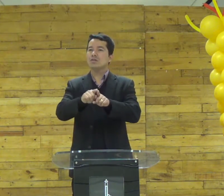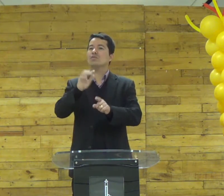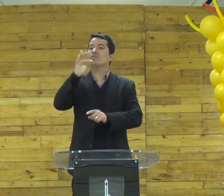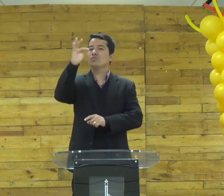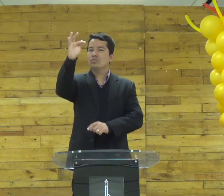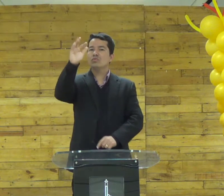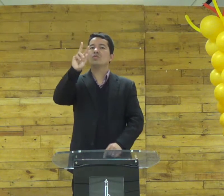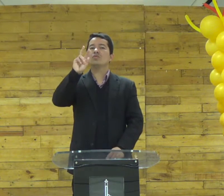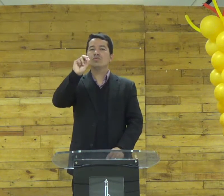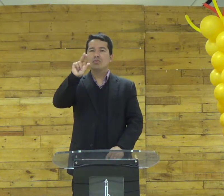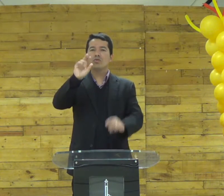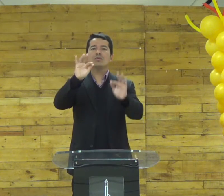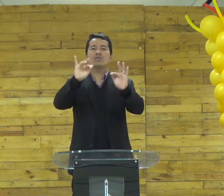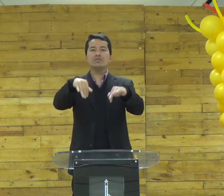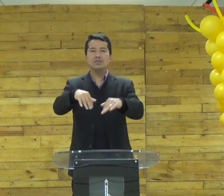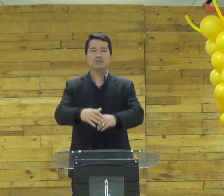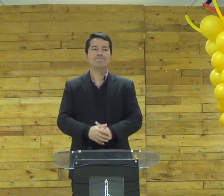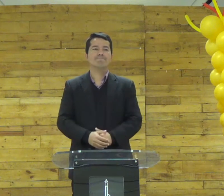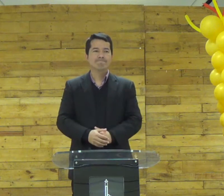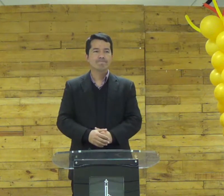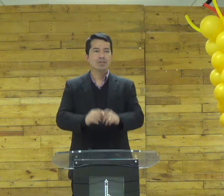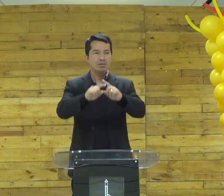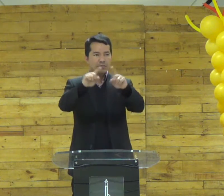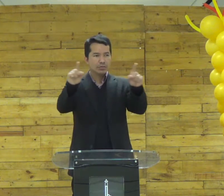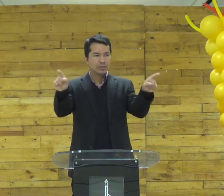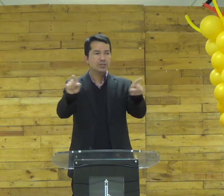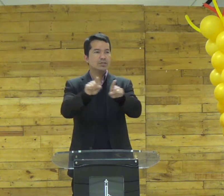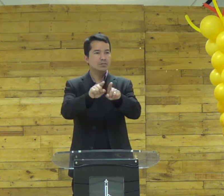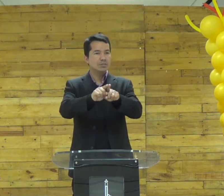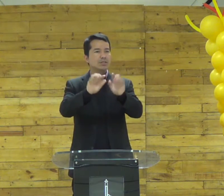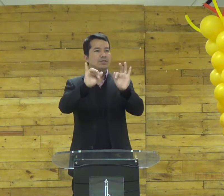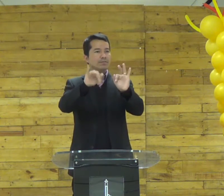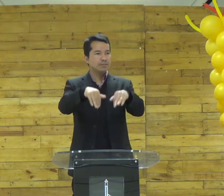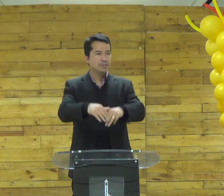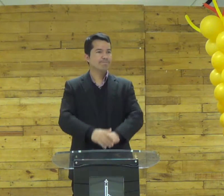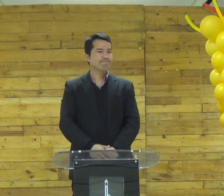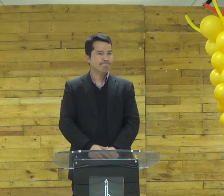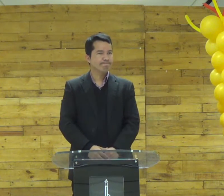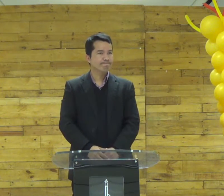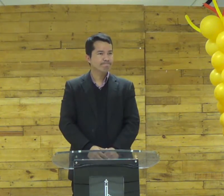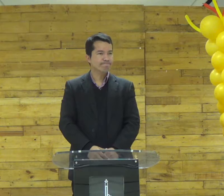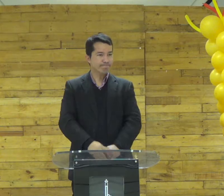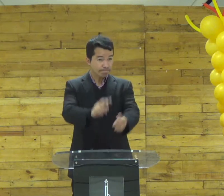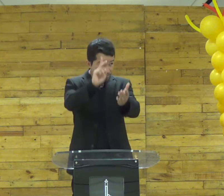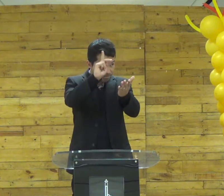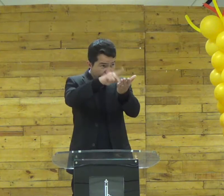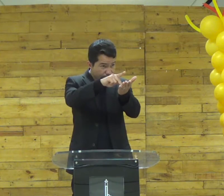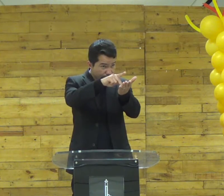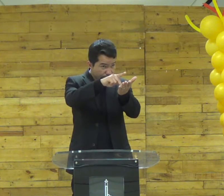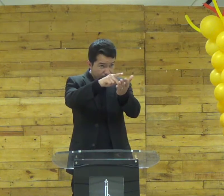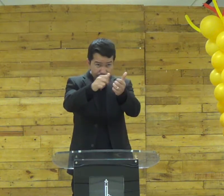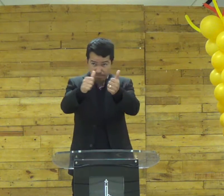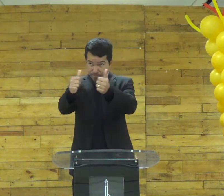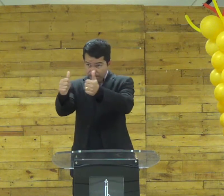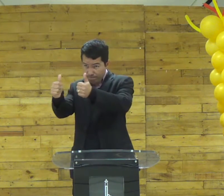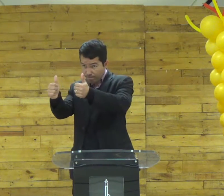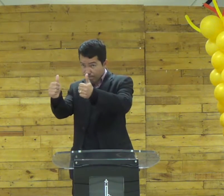porque no futuro eu também vou chegar ao fim você também chegará ao seu fim que é verdade